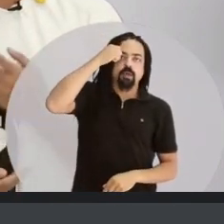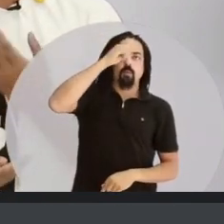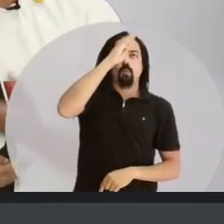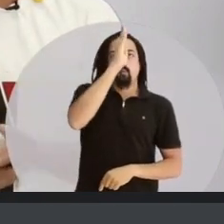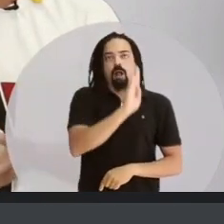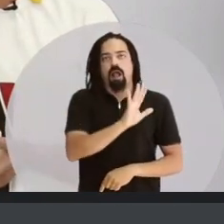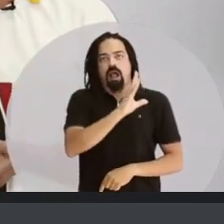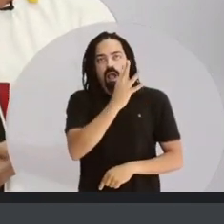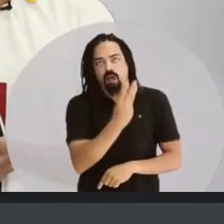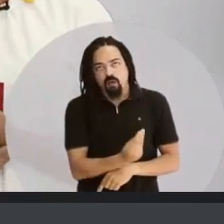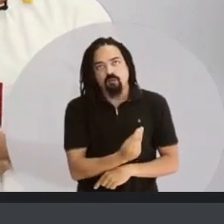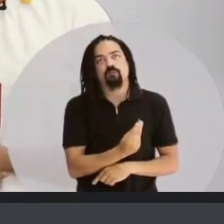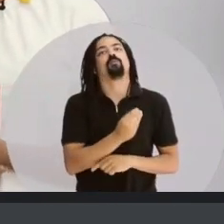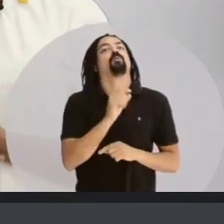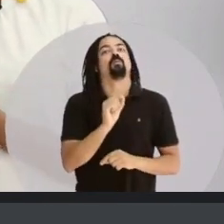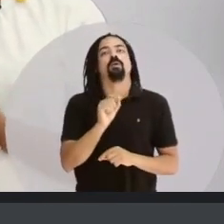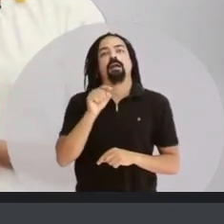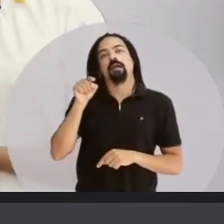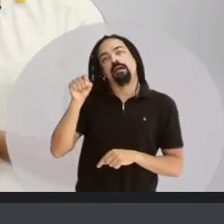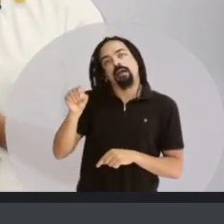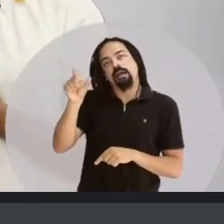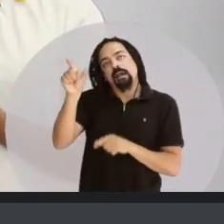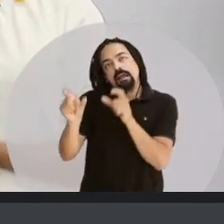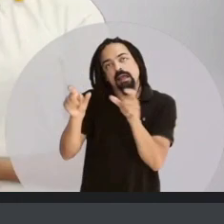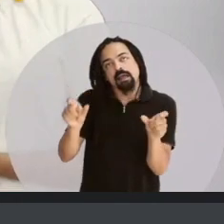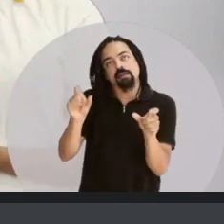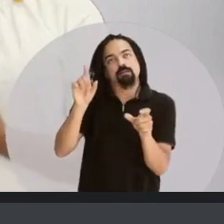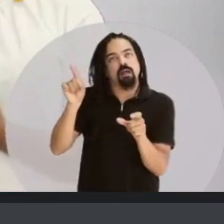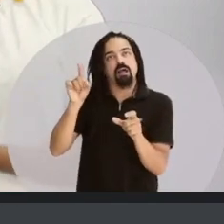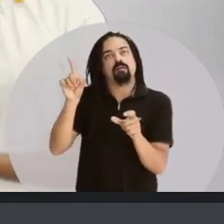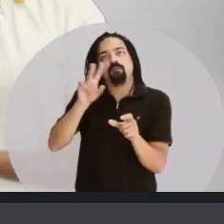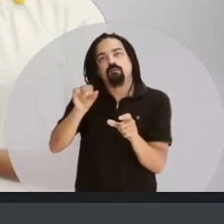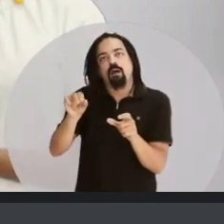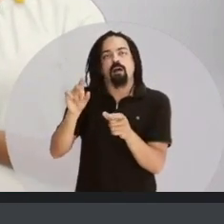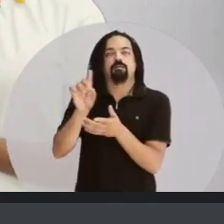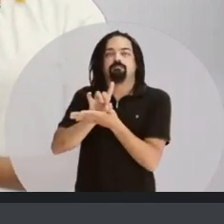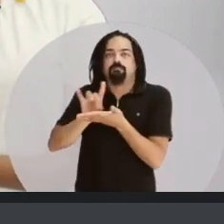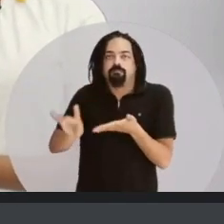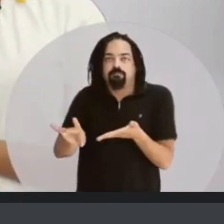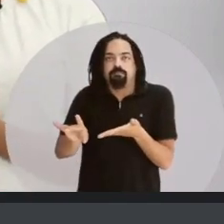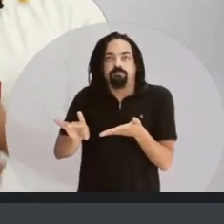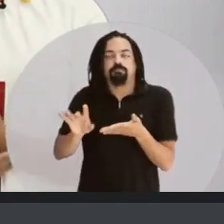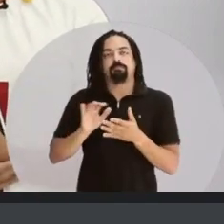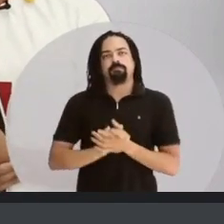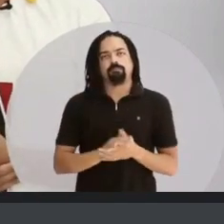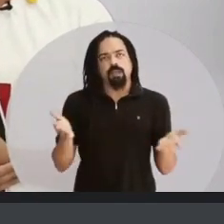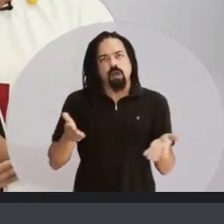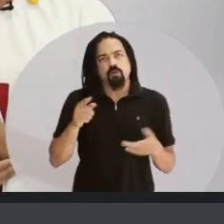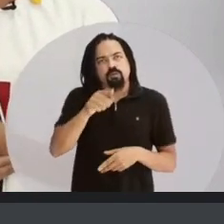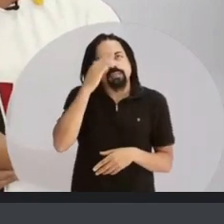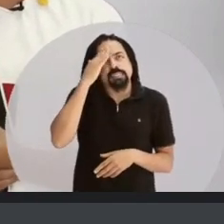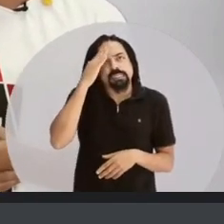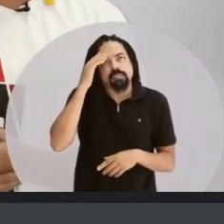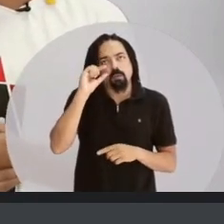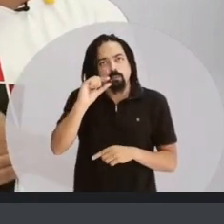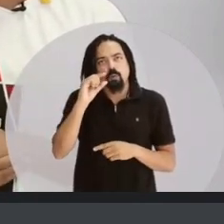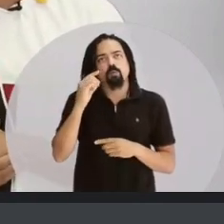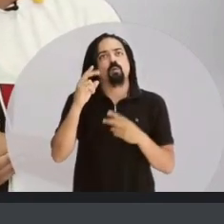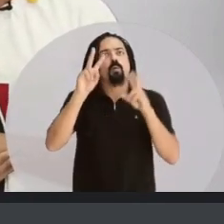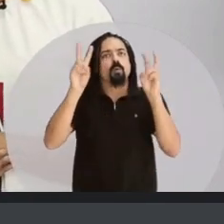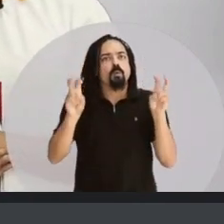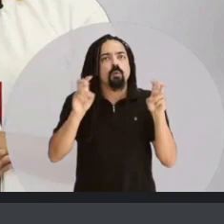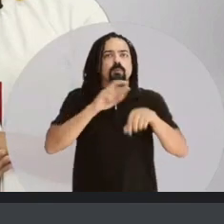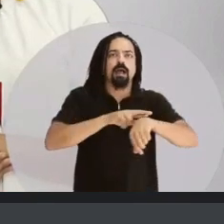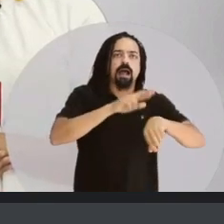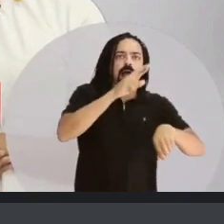parda as características fenótipas do povo negro afro-brasileiro preto os candidatos ou candidatas não